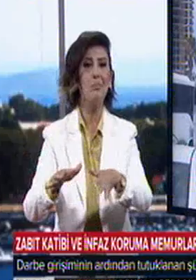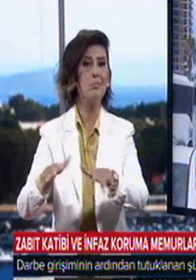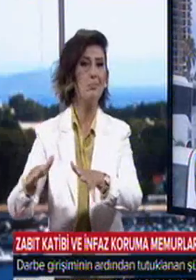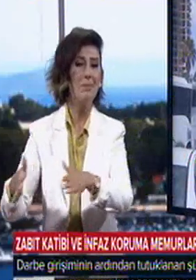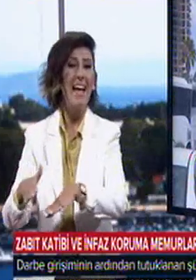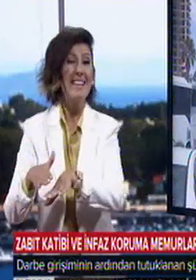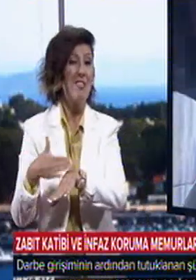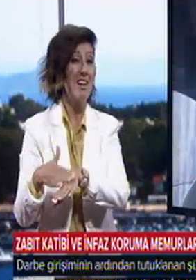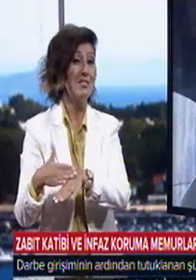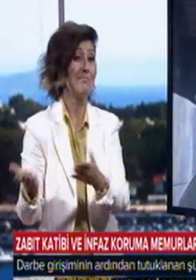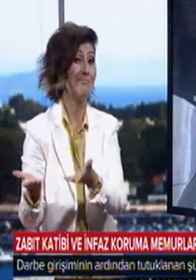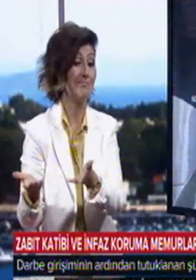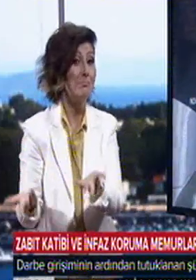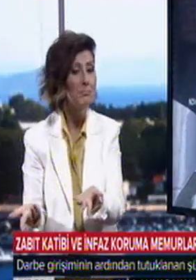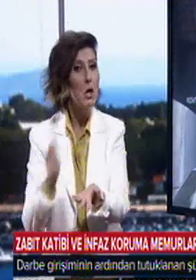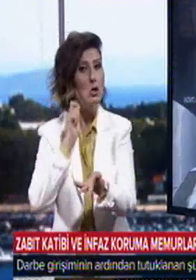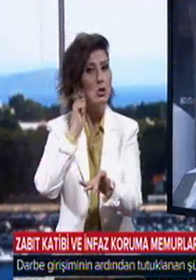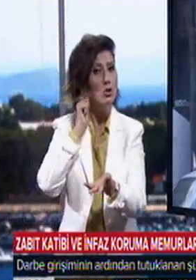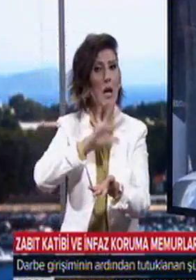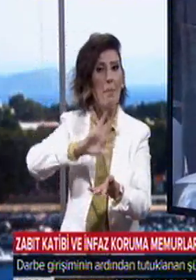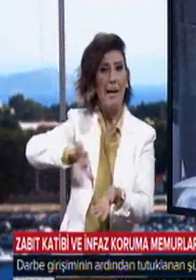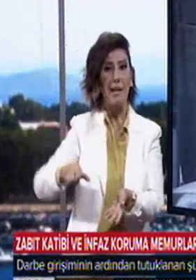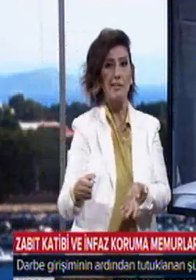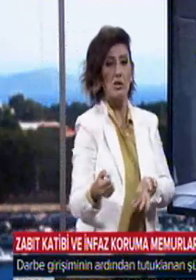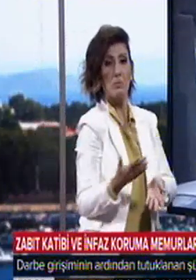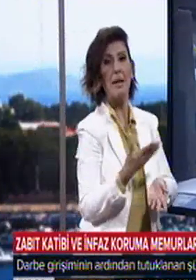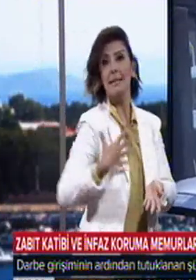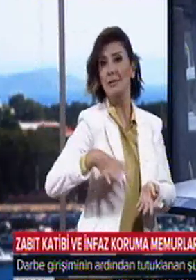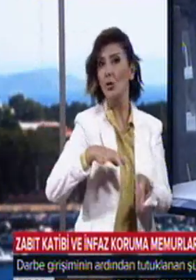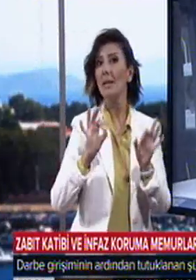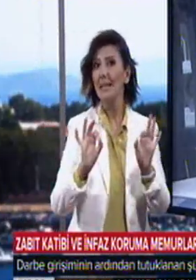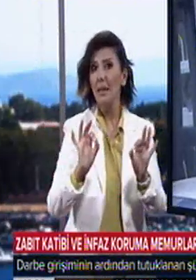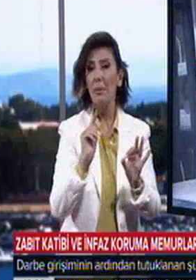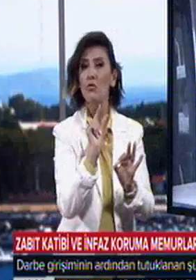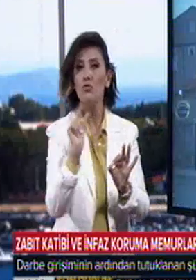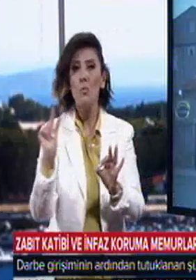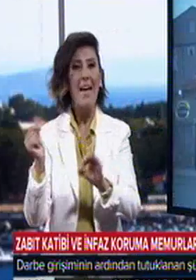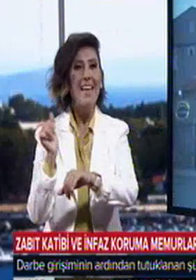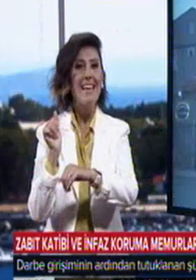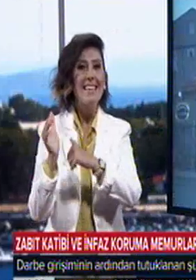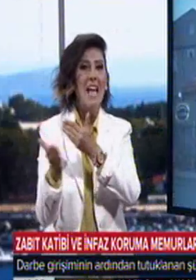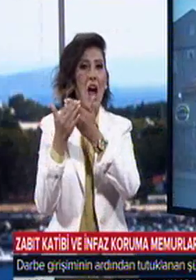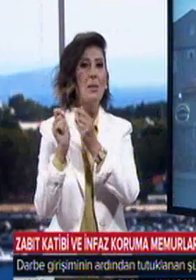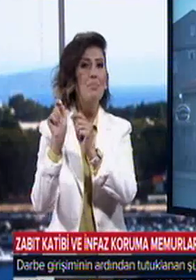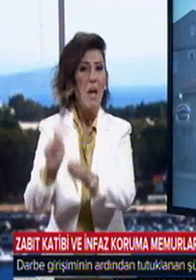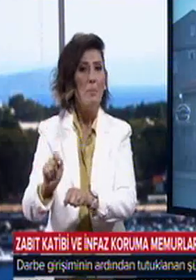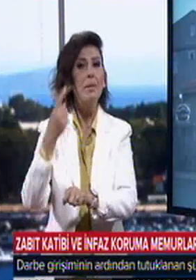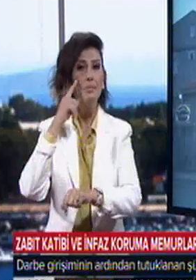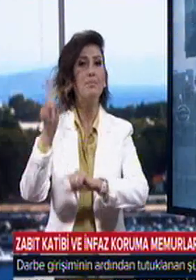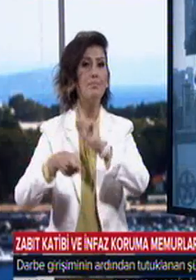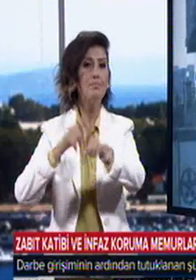işlemleri yavaşlatmak, suçluları kaçırmak eylemi içerisinde oldukları ve şüphelilere yardım ettikleri tespit edildi.